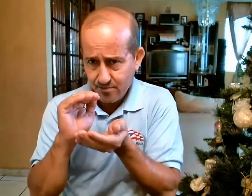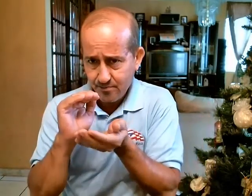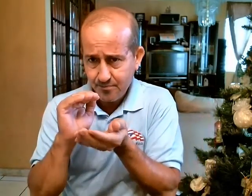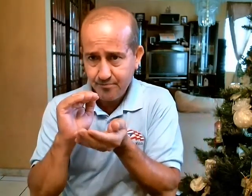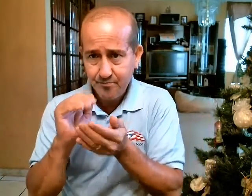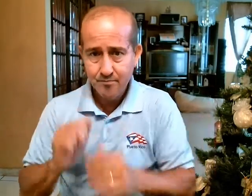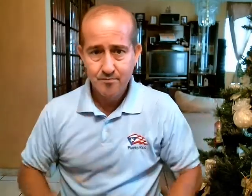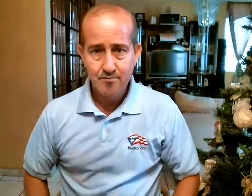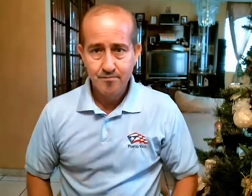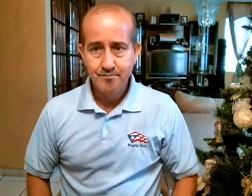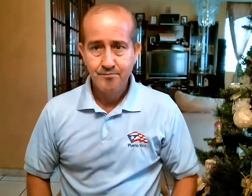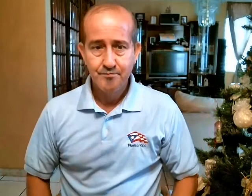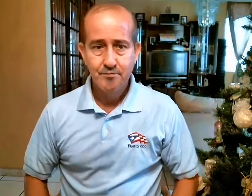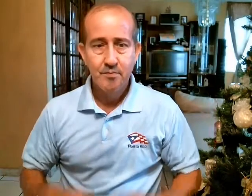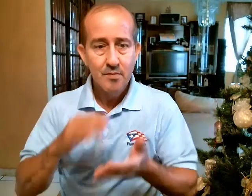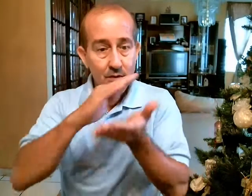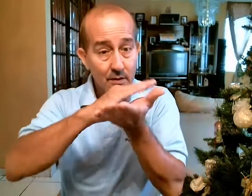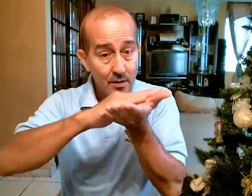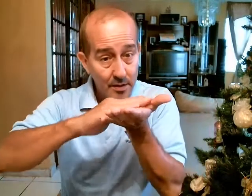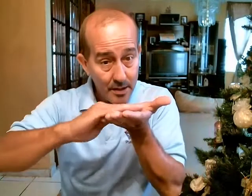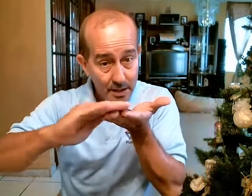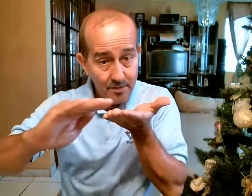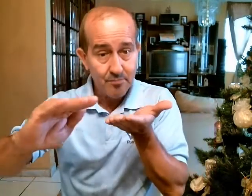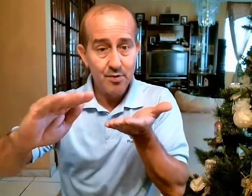Pequeño Limpio